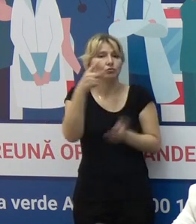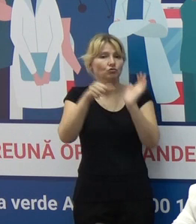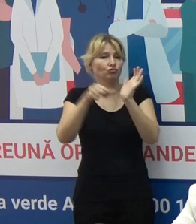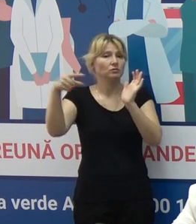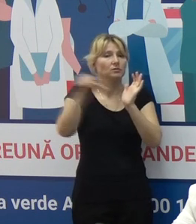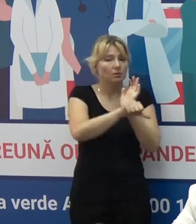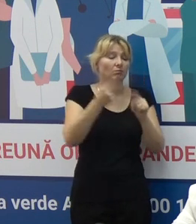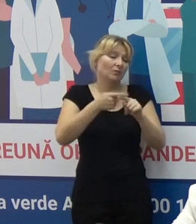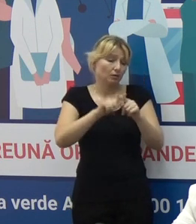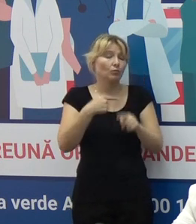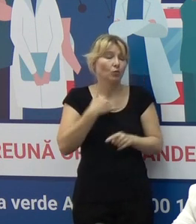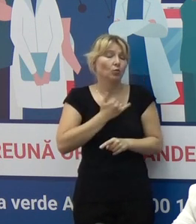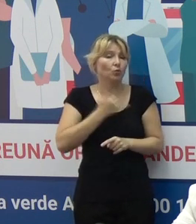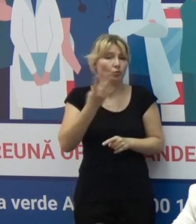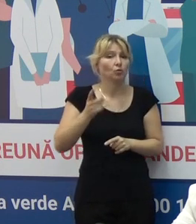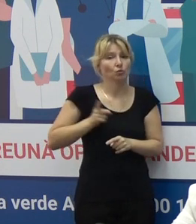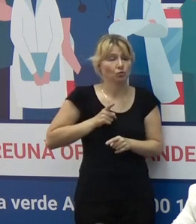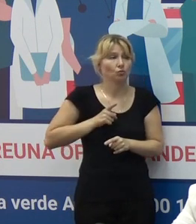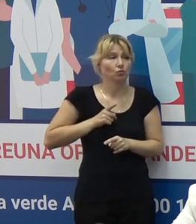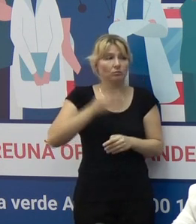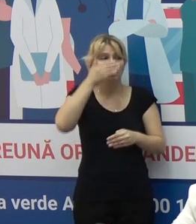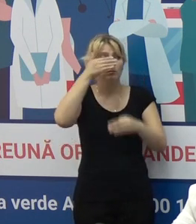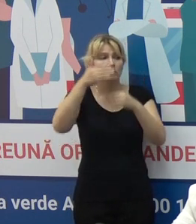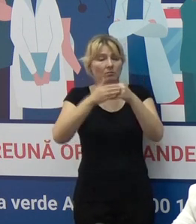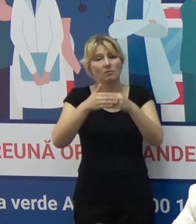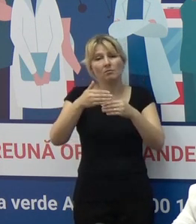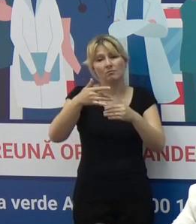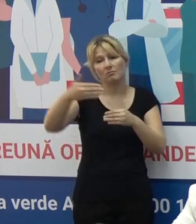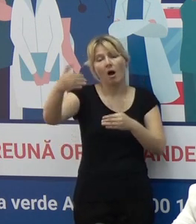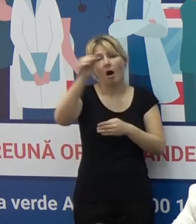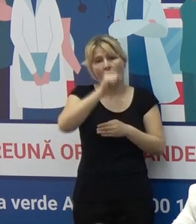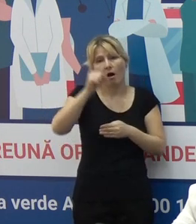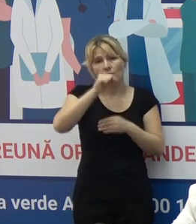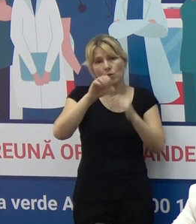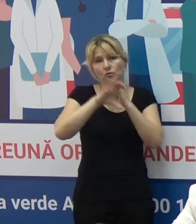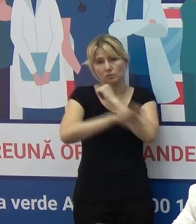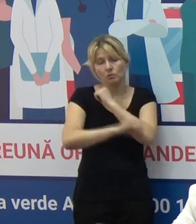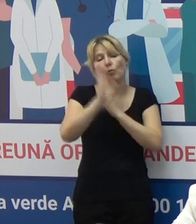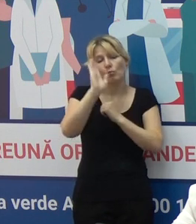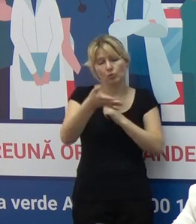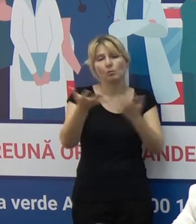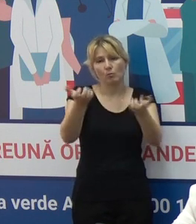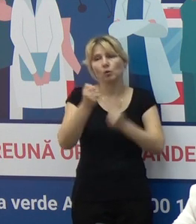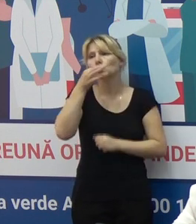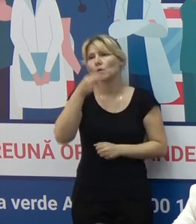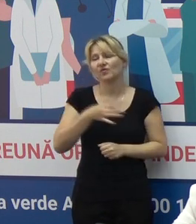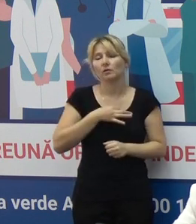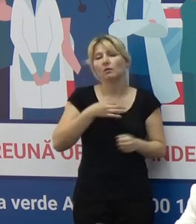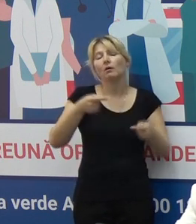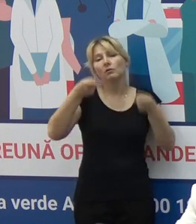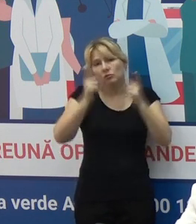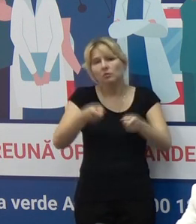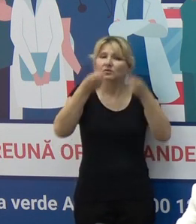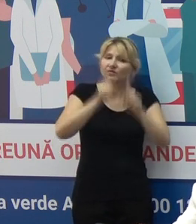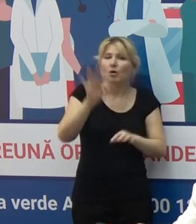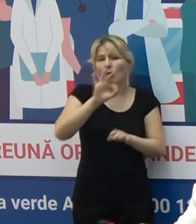și deci noi așteptăm în jurul lunii, la mijlocul lunii august, răspunsul din partea Uniunii Europeane cu privire la eligibilitatea